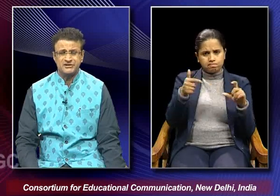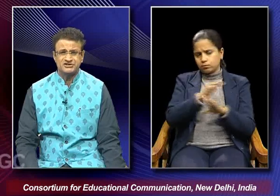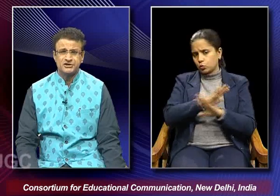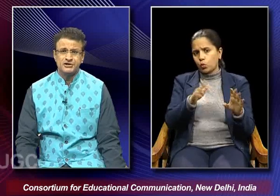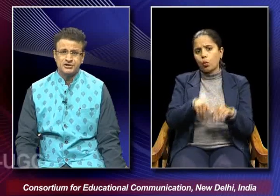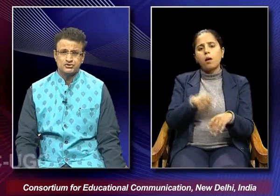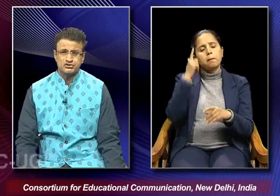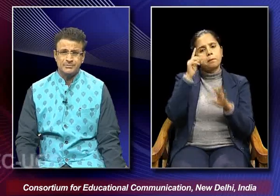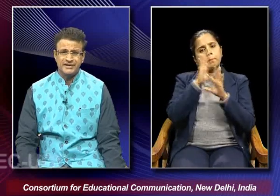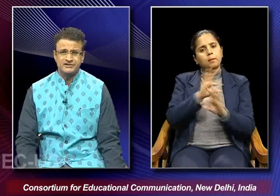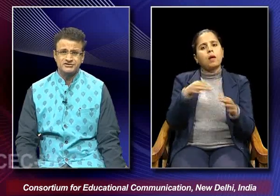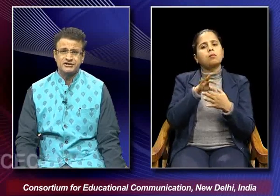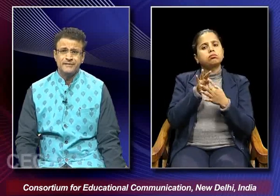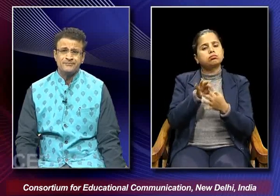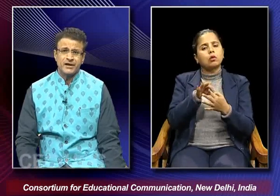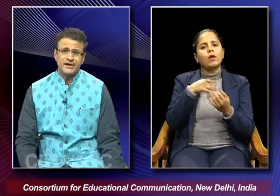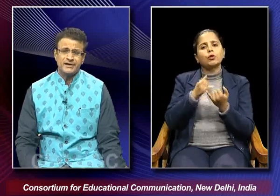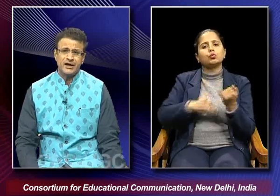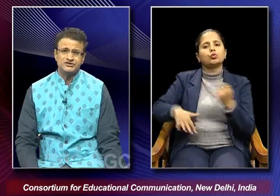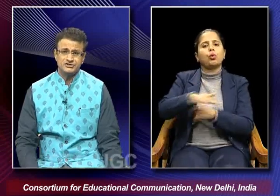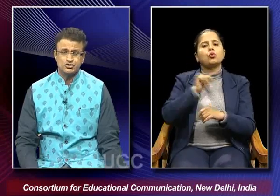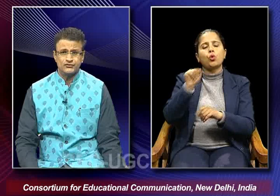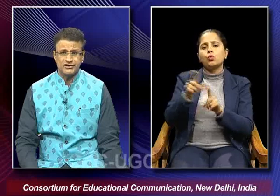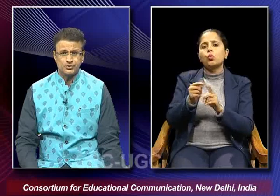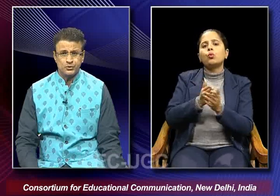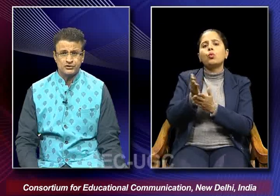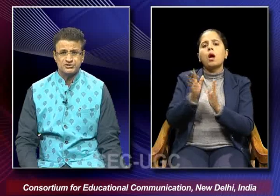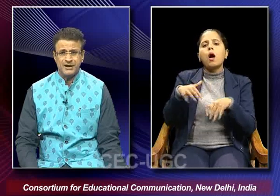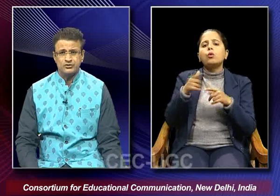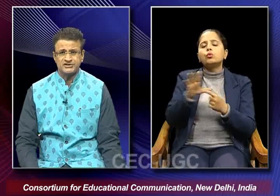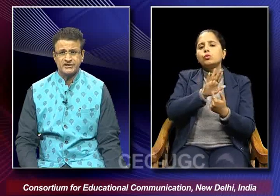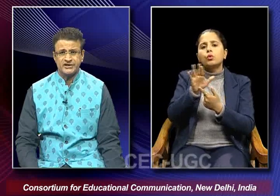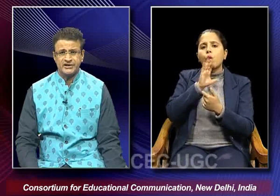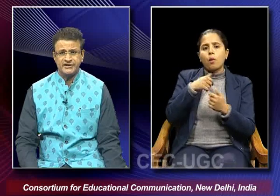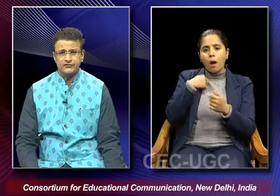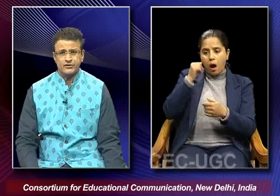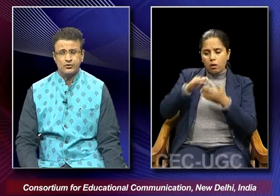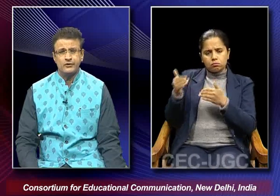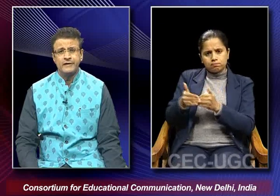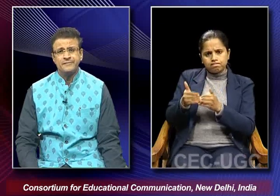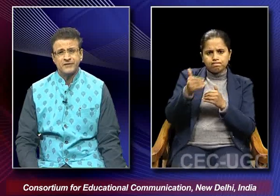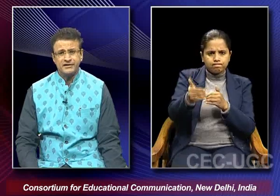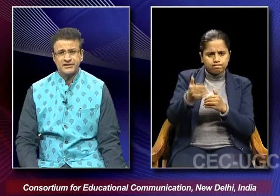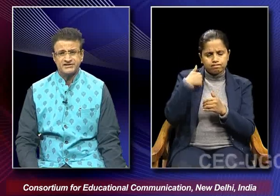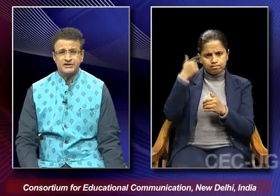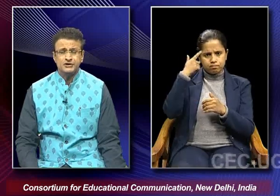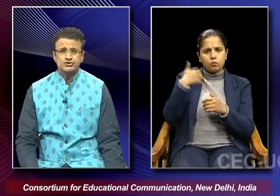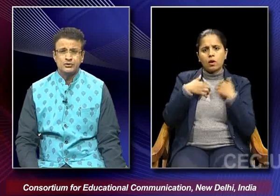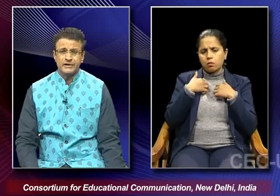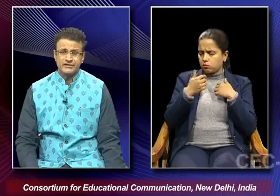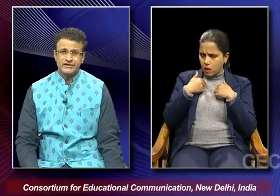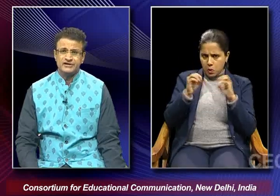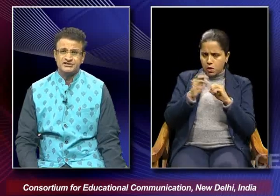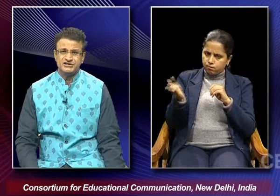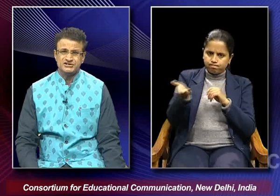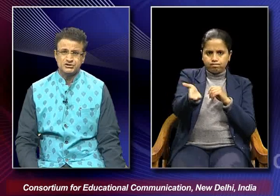established social patterns and how she is also willing to put spouse ahead of her own interests so